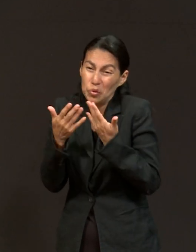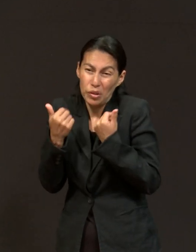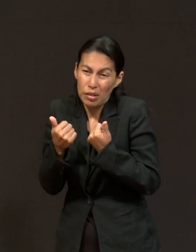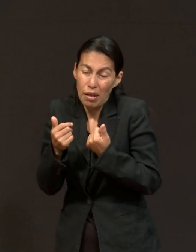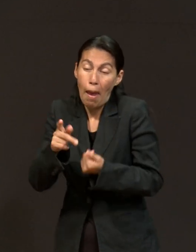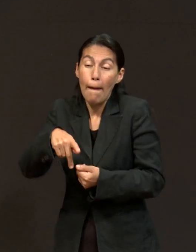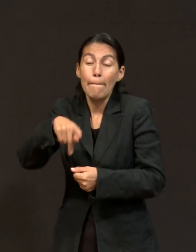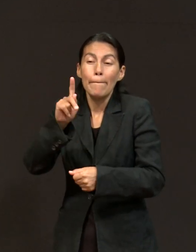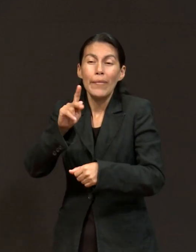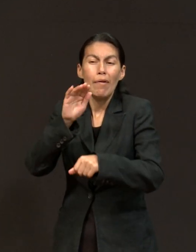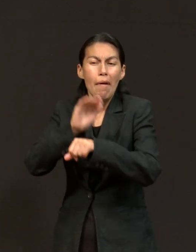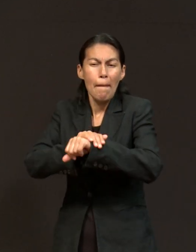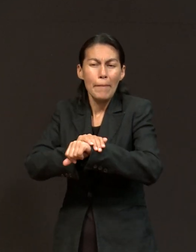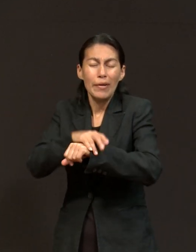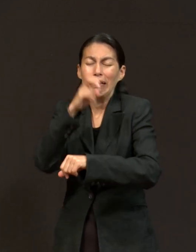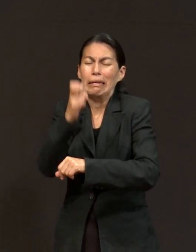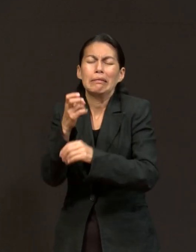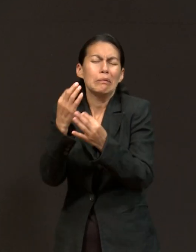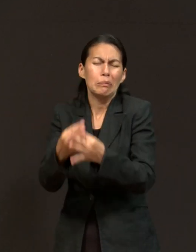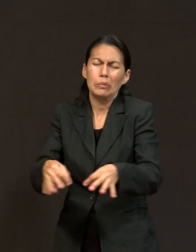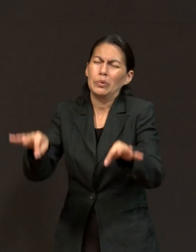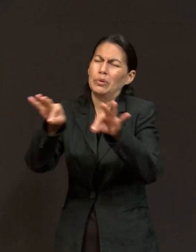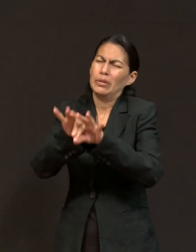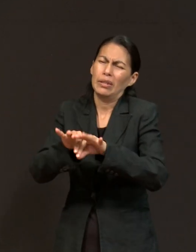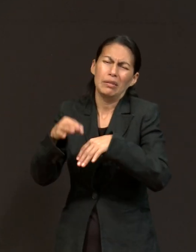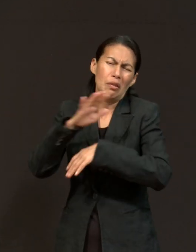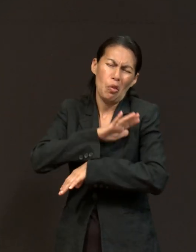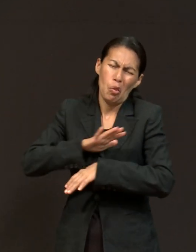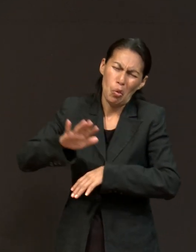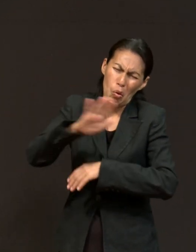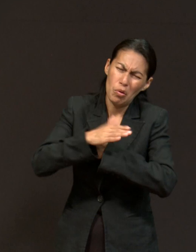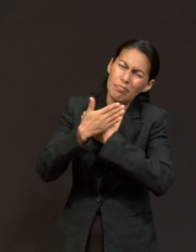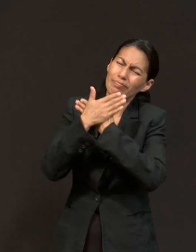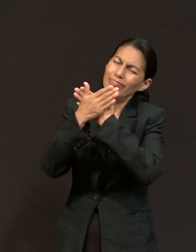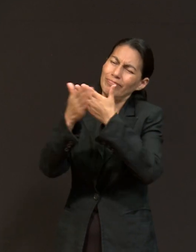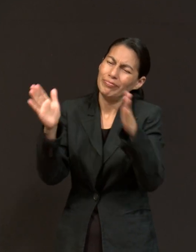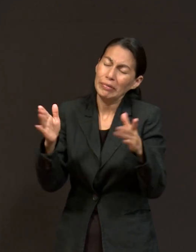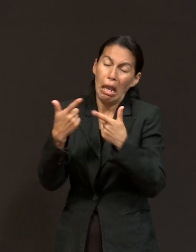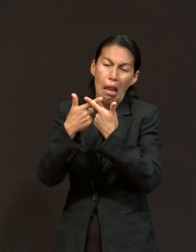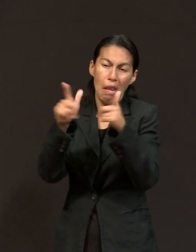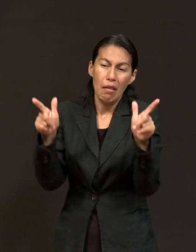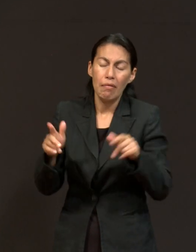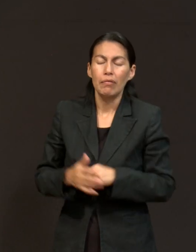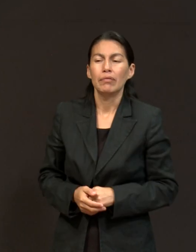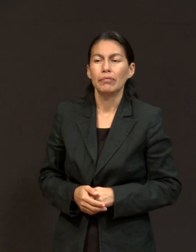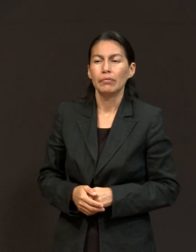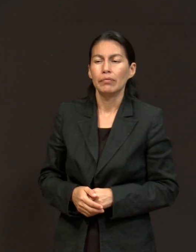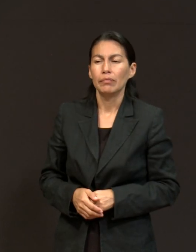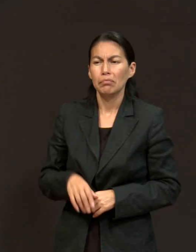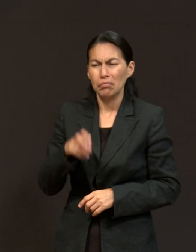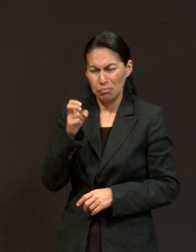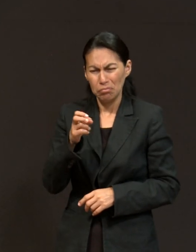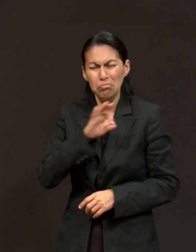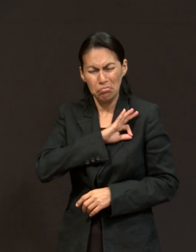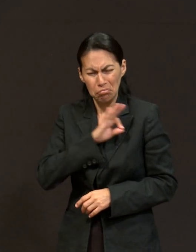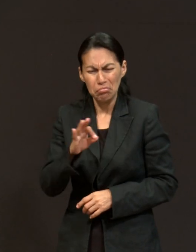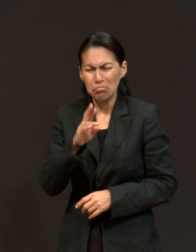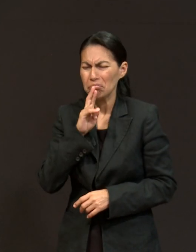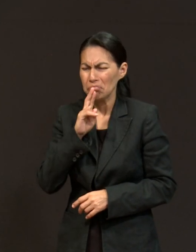pero si uno tiene amigos, puede tener acceso a cualquier cosa. Entonces, esto se va a solucionar. Y me dice,